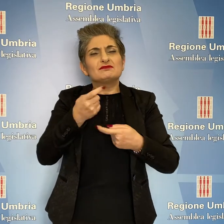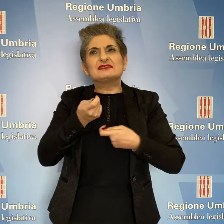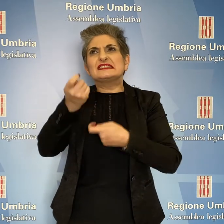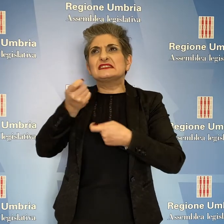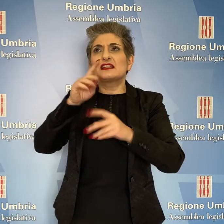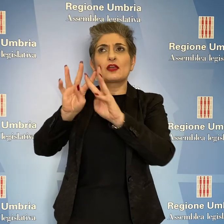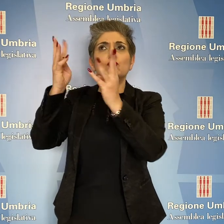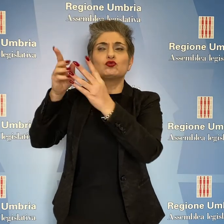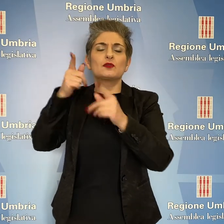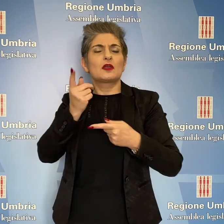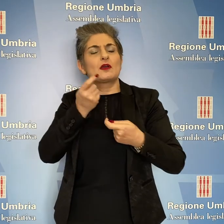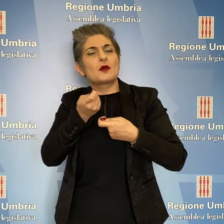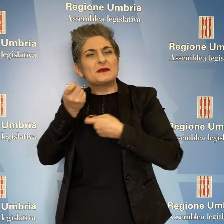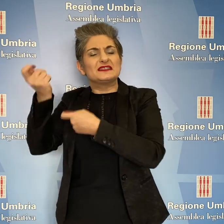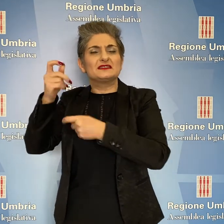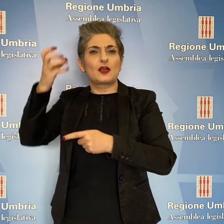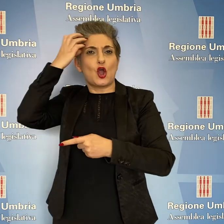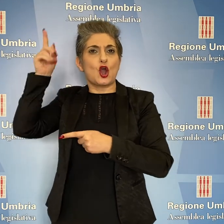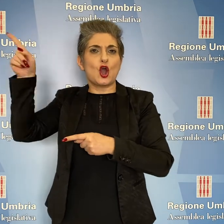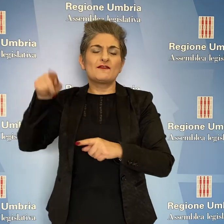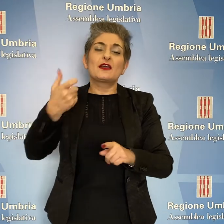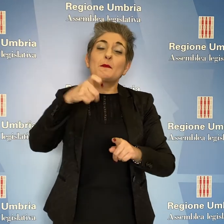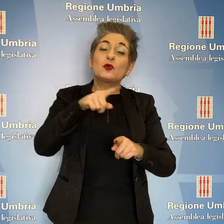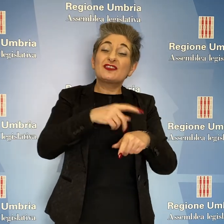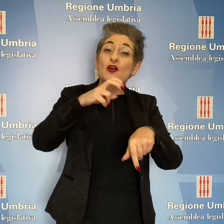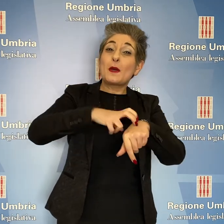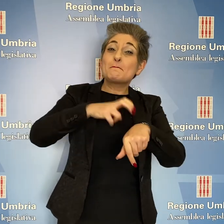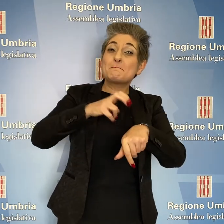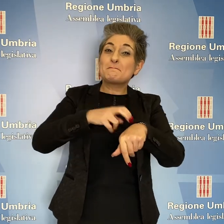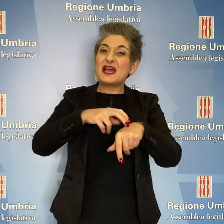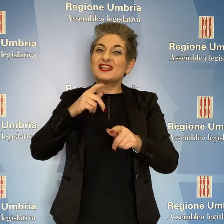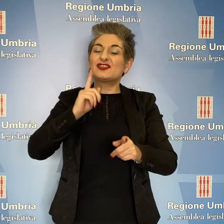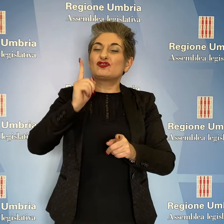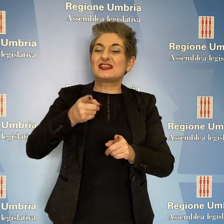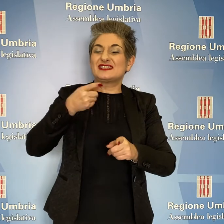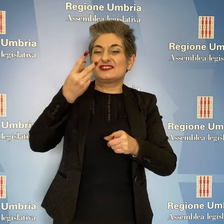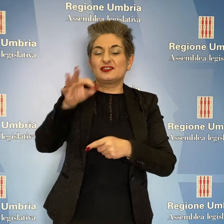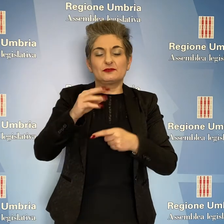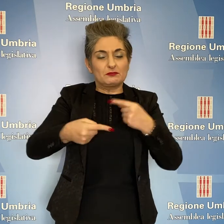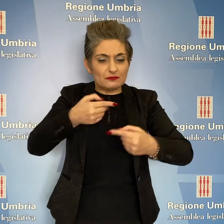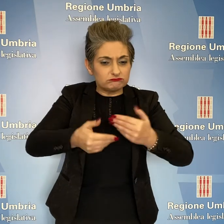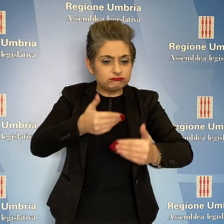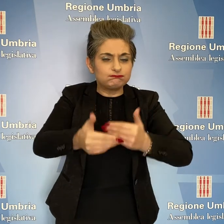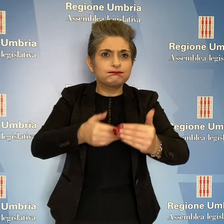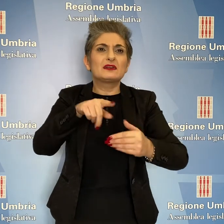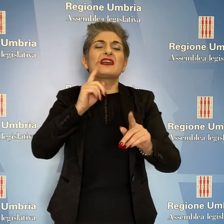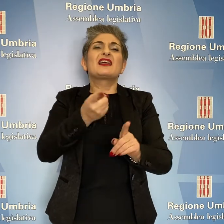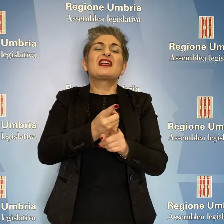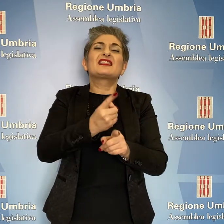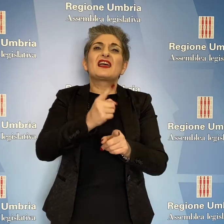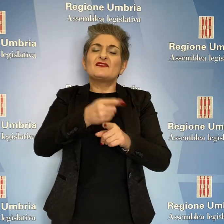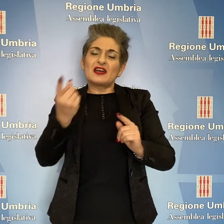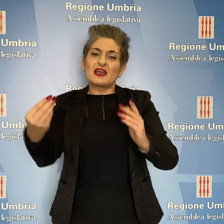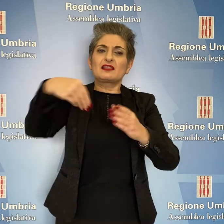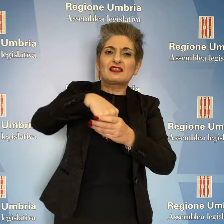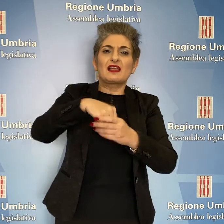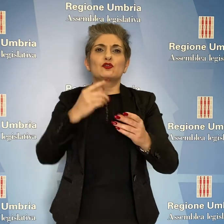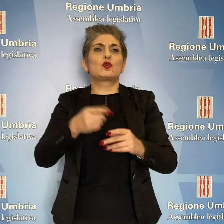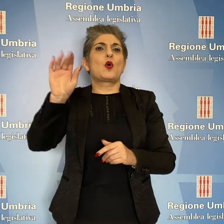nazionale, affinché i medici specializzanti ricevano il bonus Covid e siano inseriti nella lista prioritaria del piano di